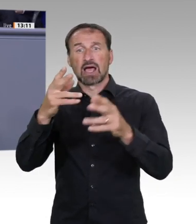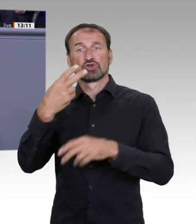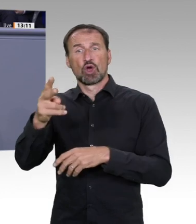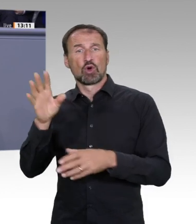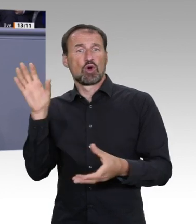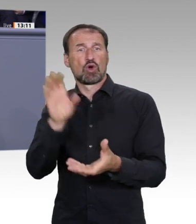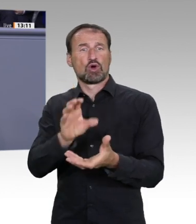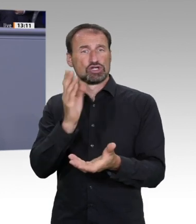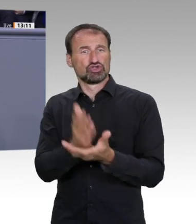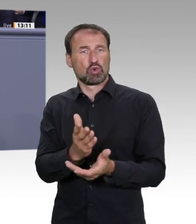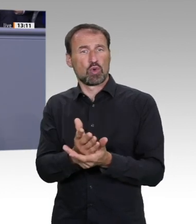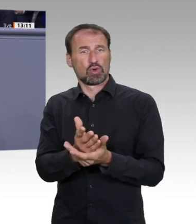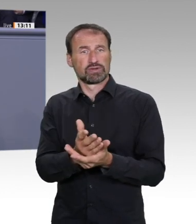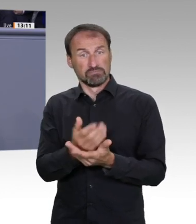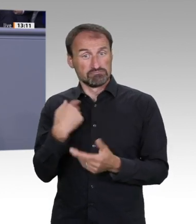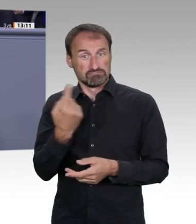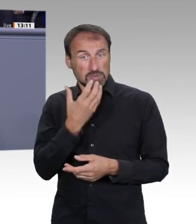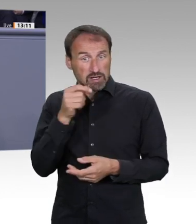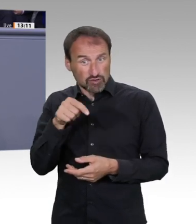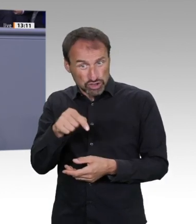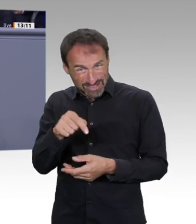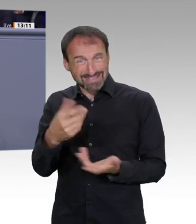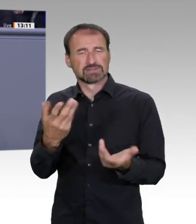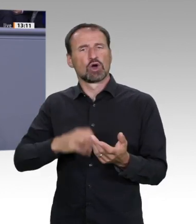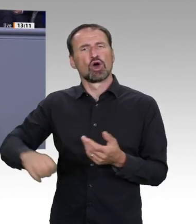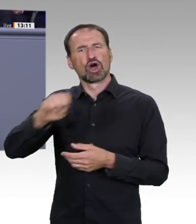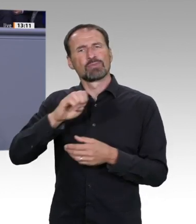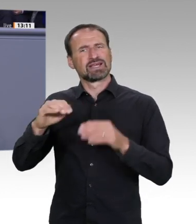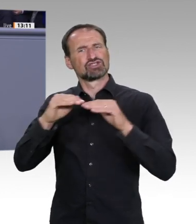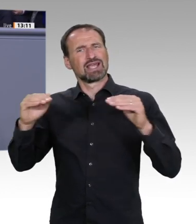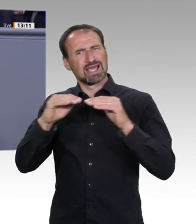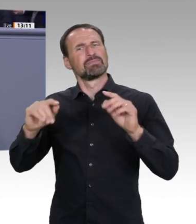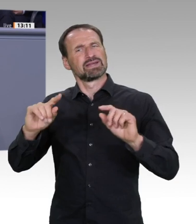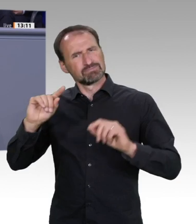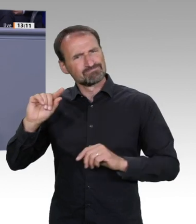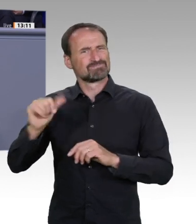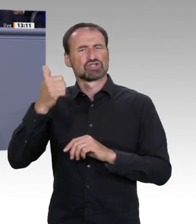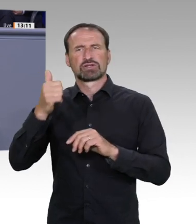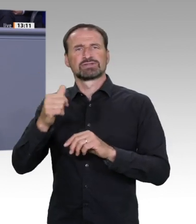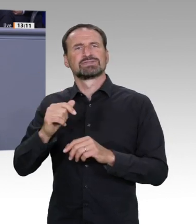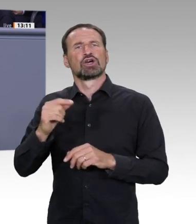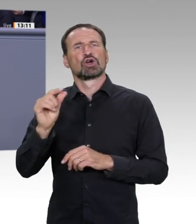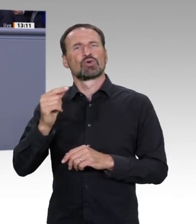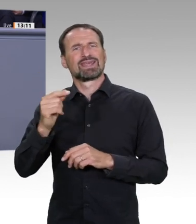die Ernährung der Weltbevölkerung gewährleisten? Denn der Ertrag pro Hektar ist beim ökologischen Landbau eben erheblich geringer.